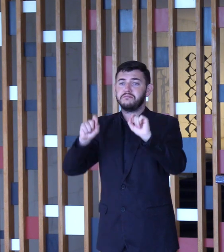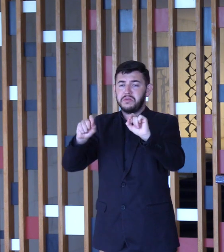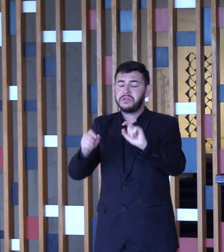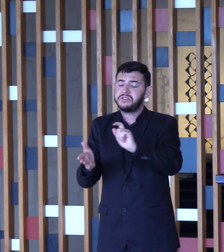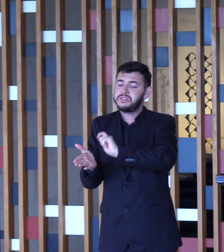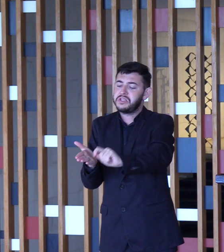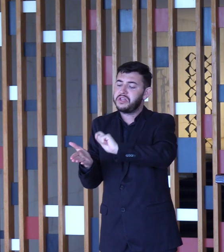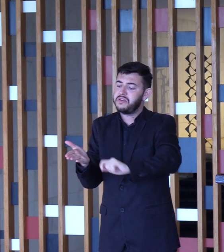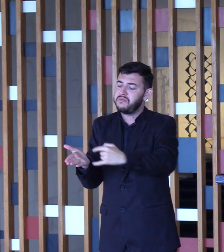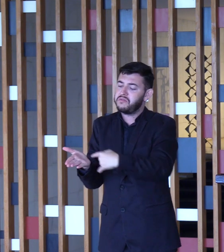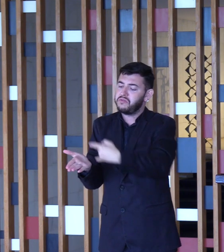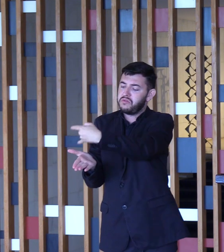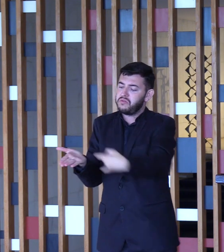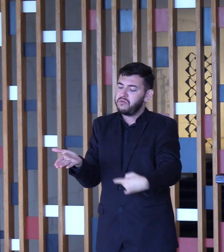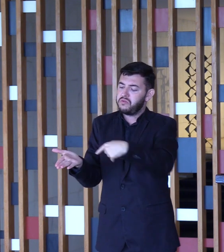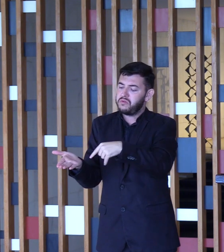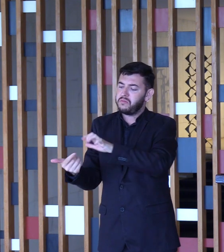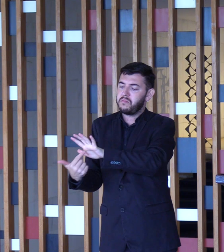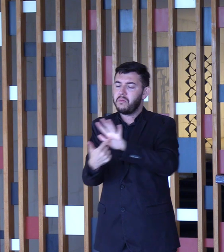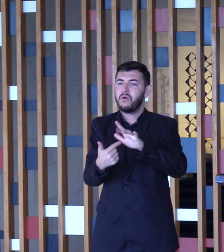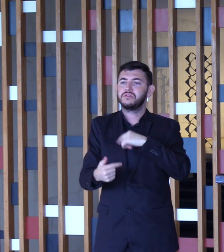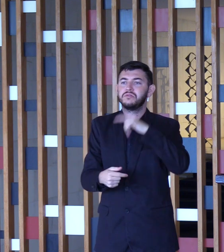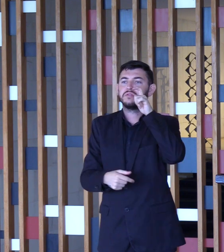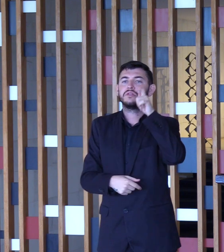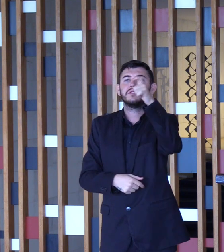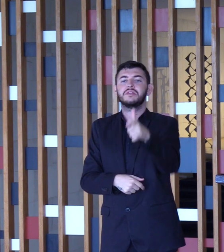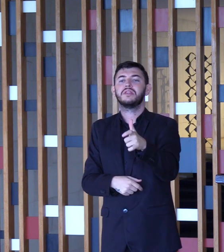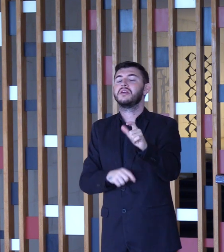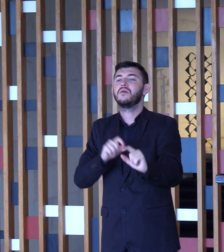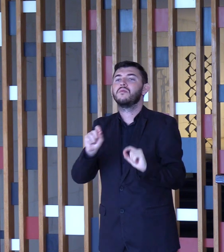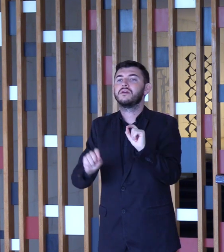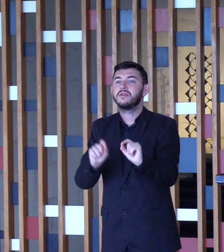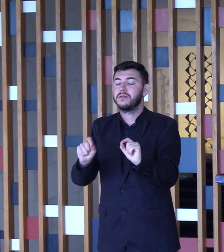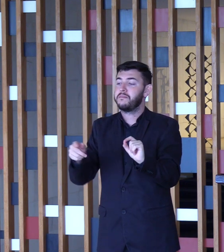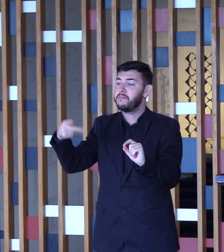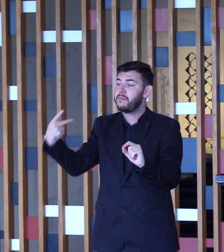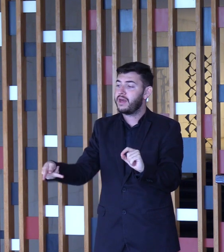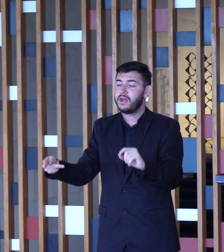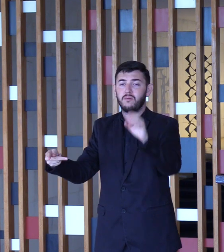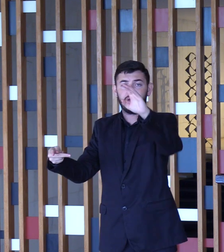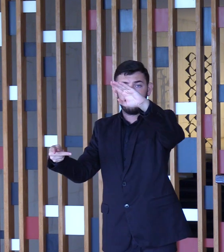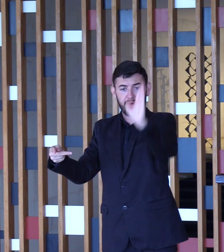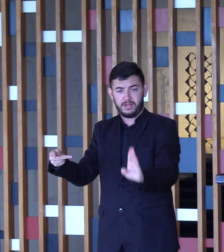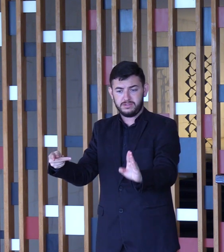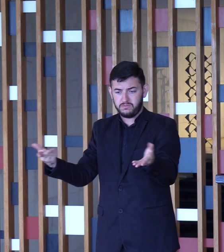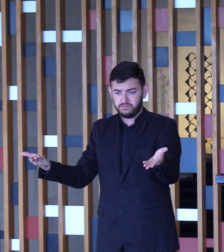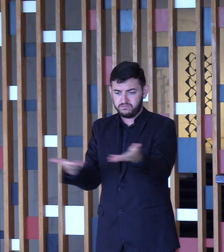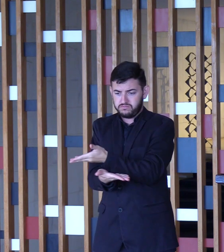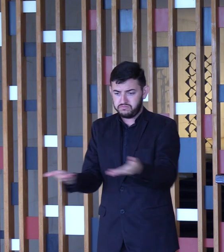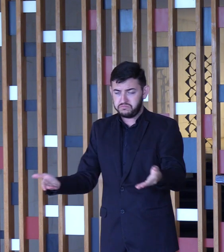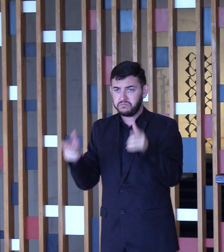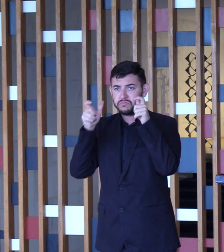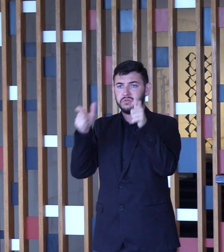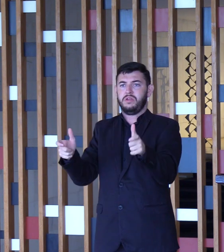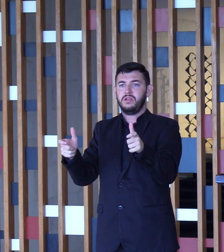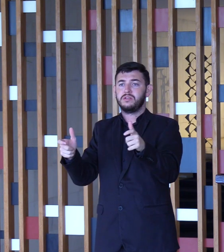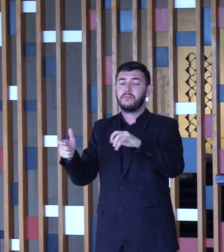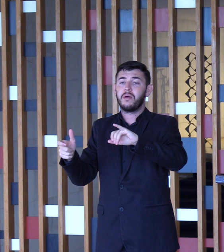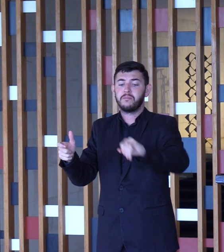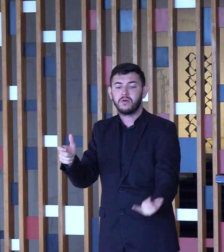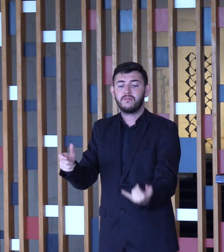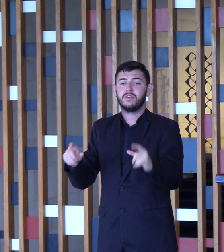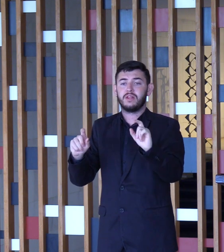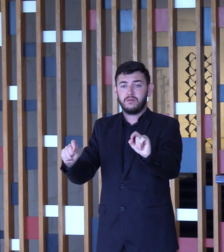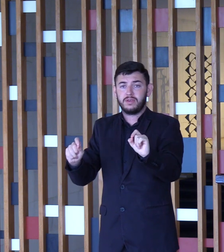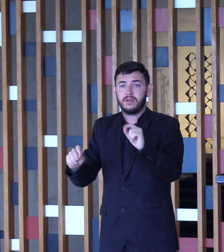que corroborou com o interesse comum entre Brasil e Paraguai para aproveitamento do potencial hidrelétrico do